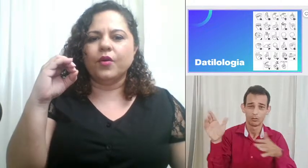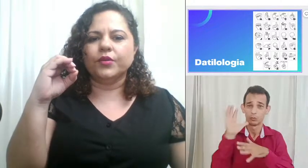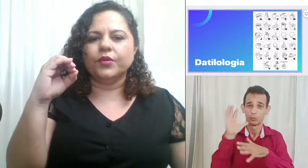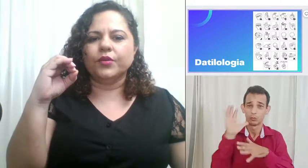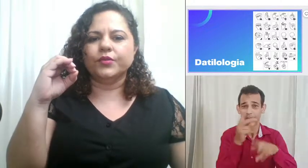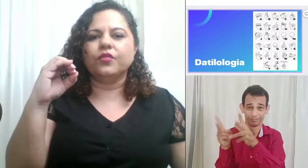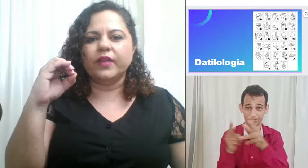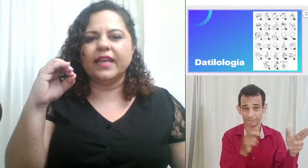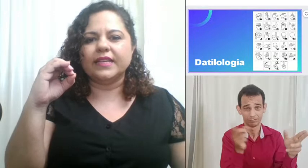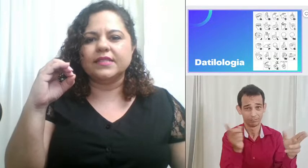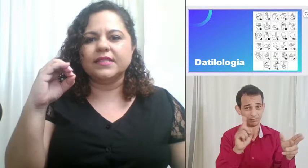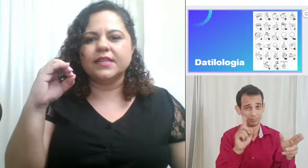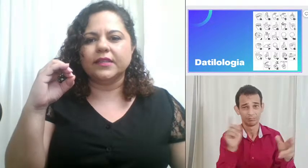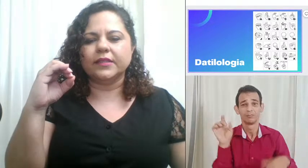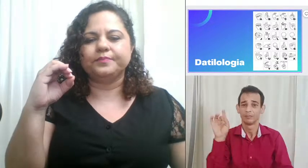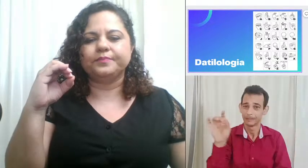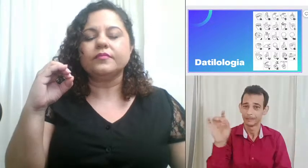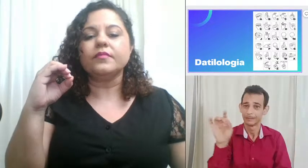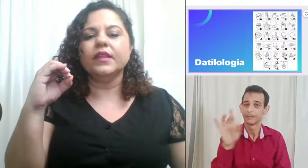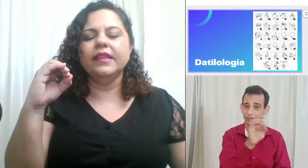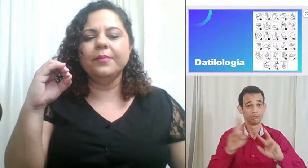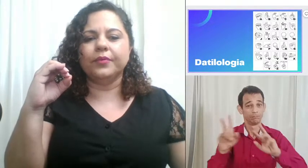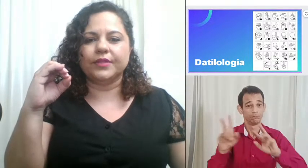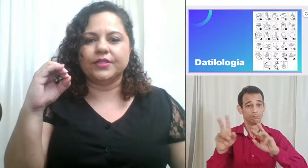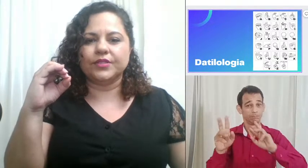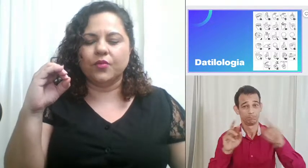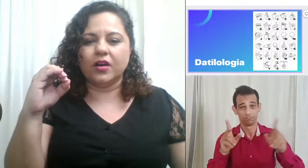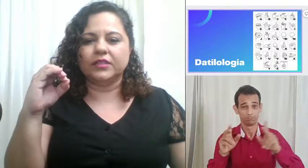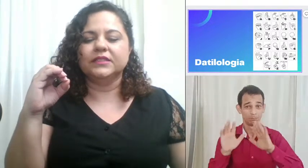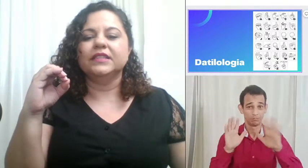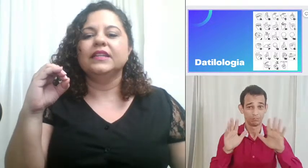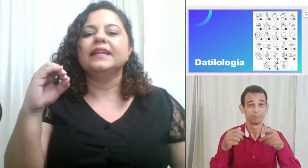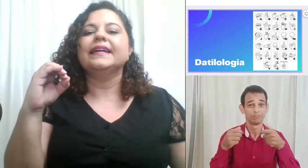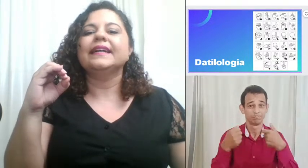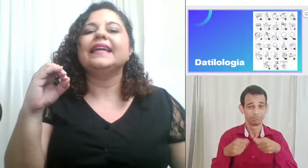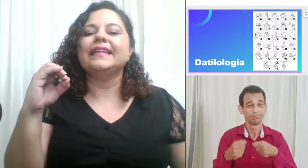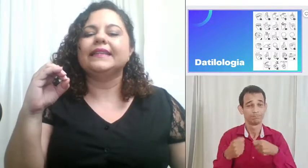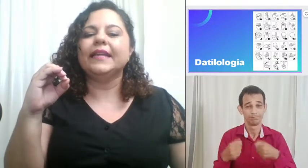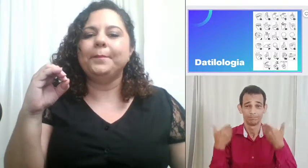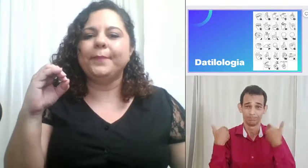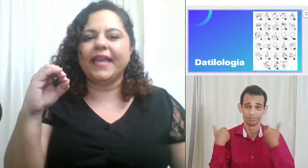modo de conforto é esse aqui depois do O é a letra P